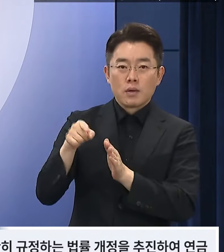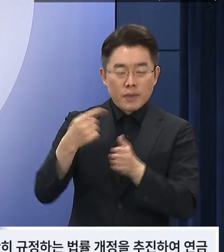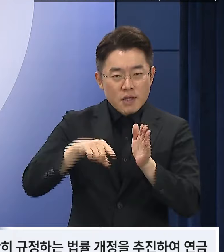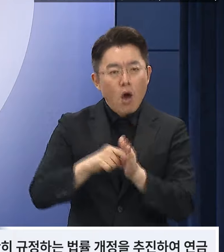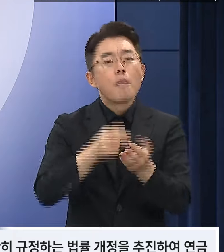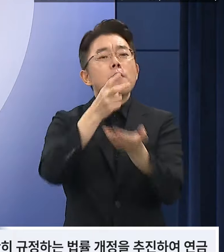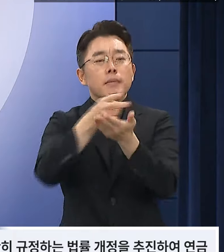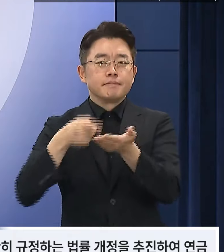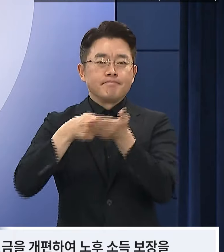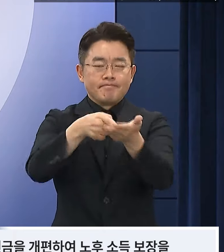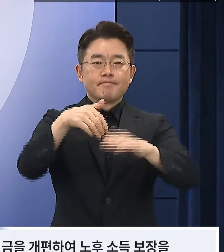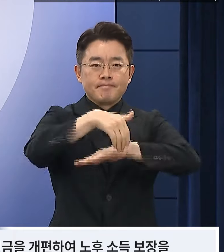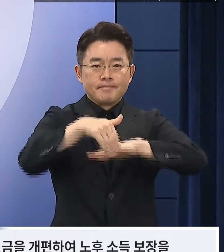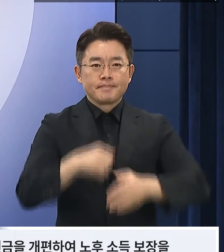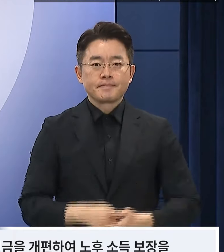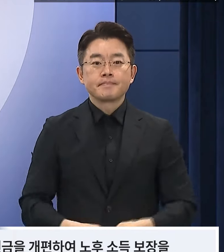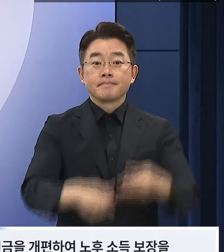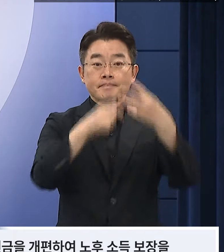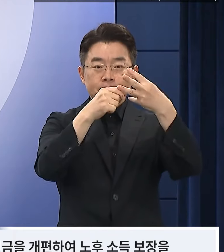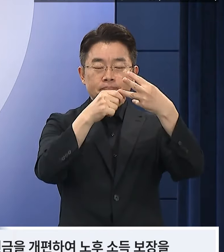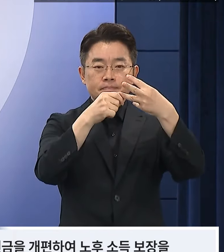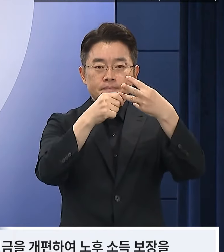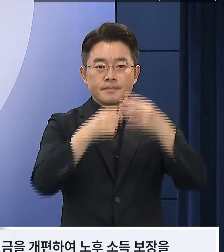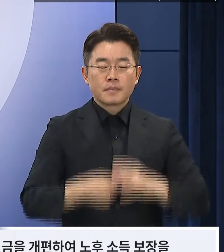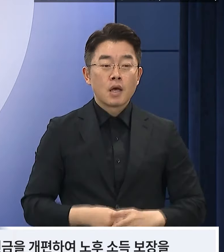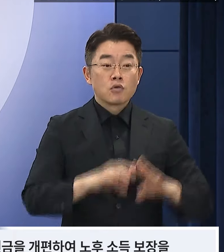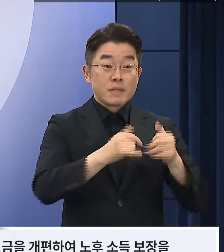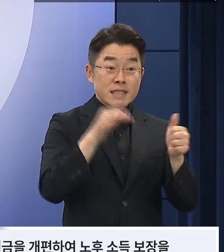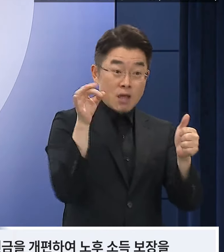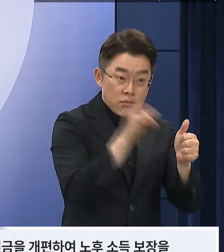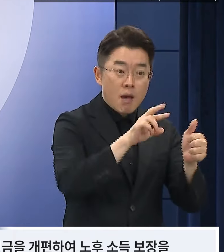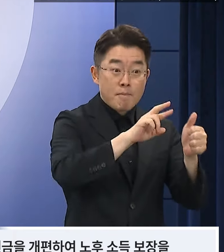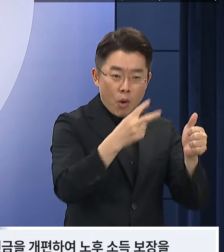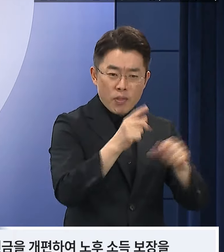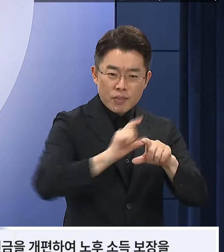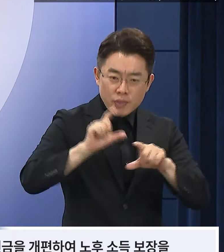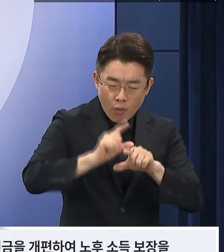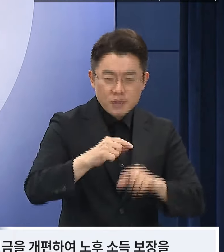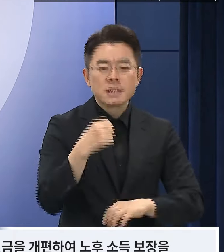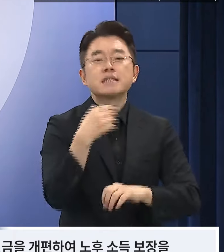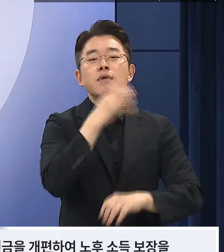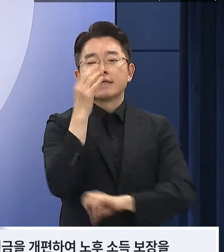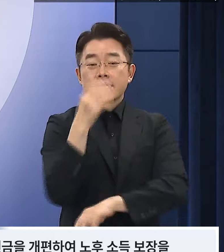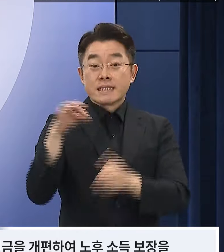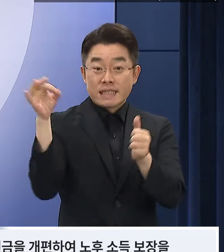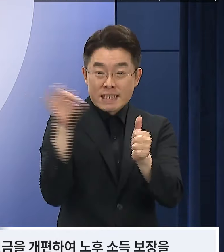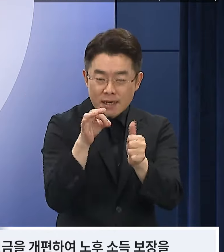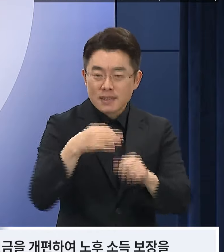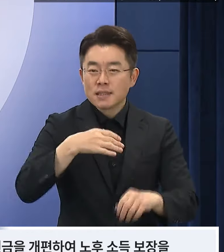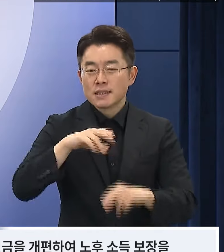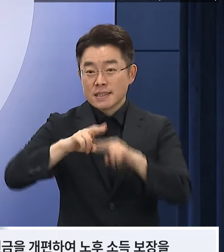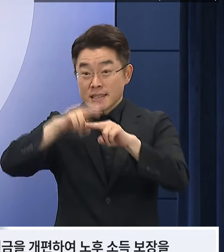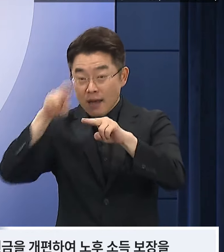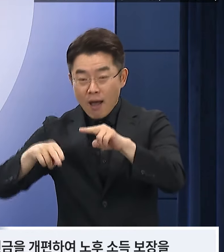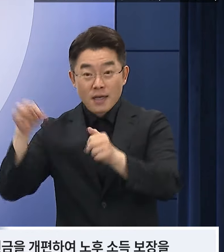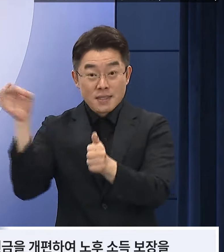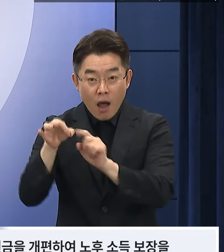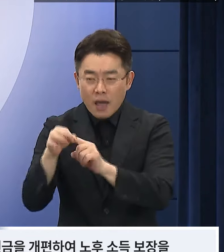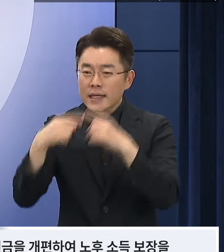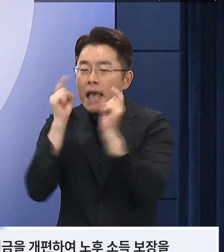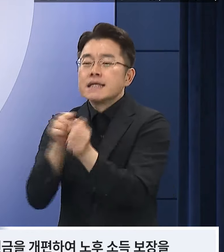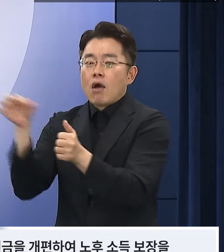하겠습니다. 셋째, 국민연금과 함께 기초연금, 퇴직연금, 개인연금을